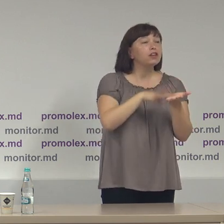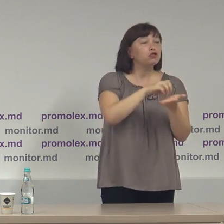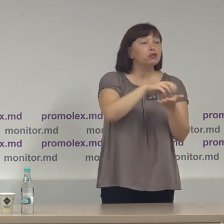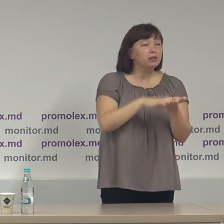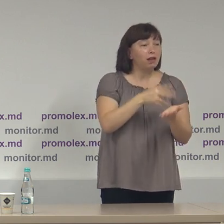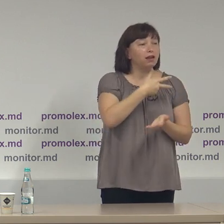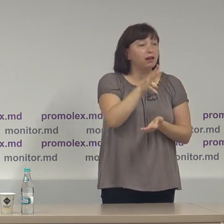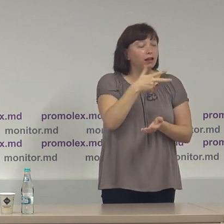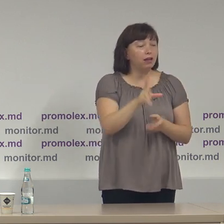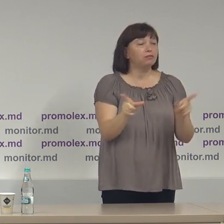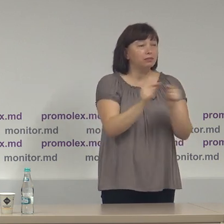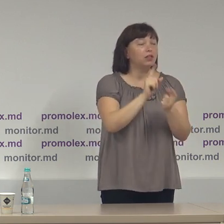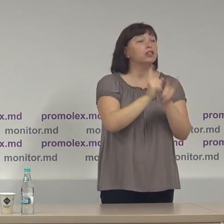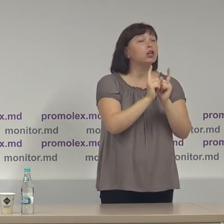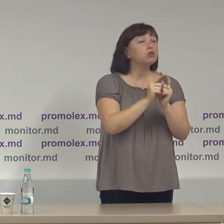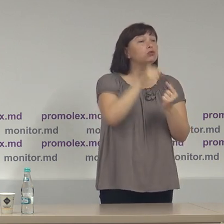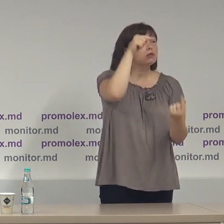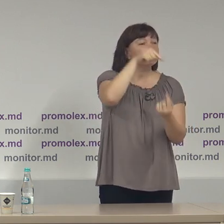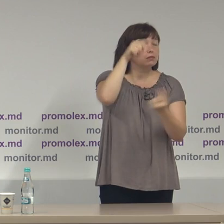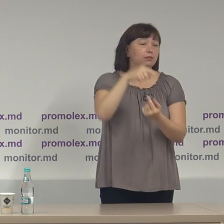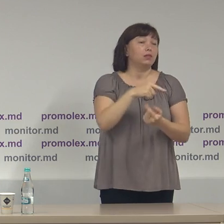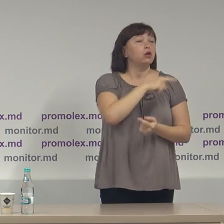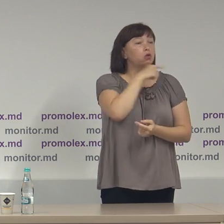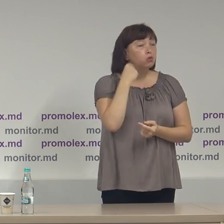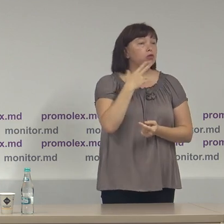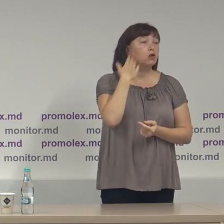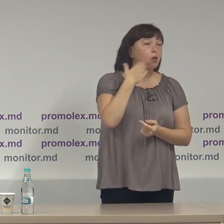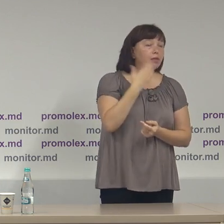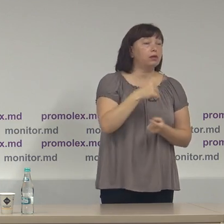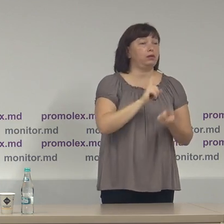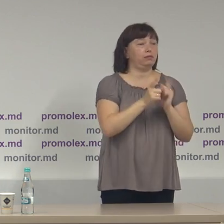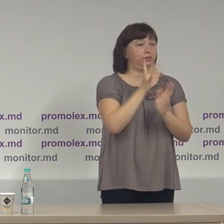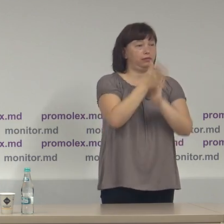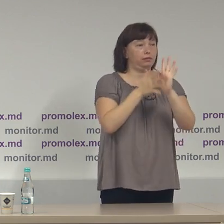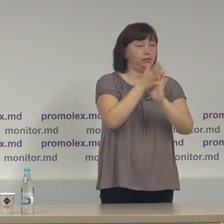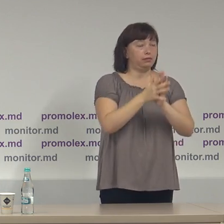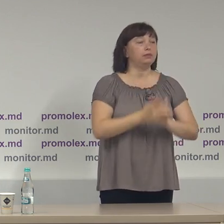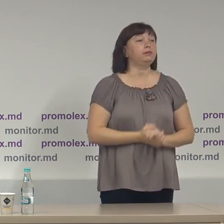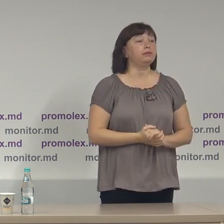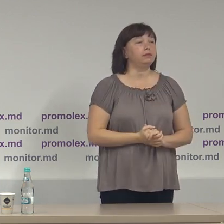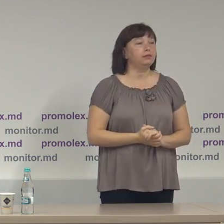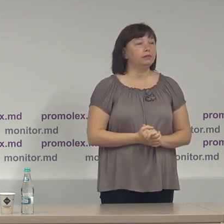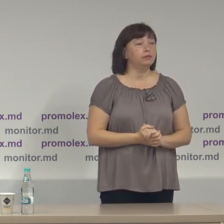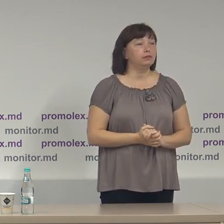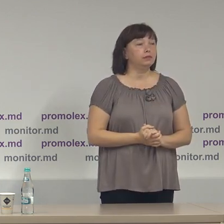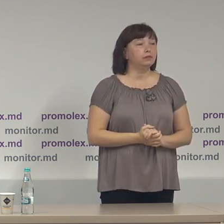cu traducerele corespunzătoare în limba rusă și cu asigurarea traducerii mimico-gestuale.